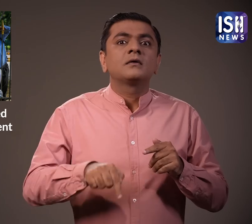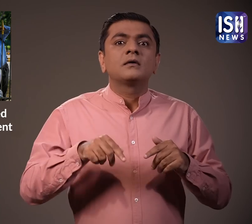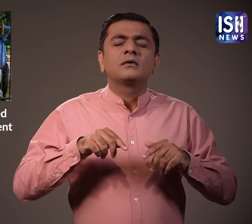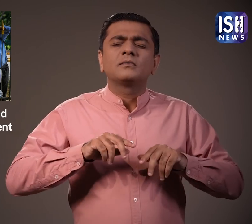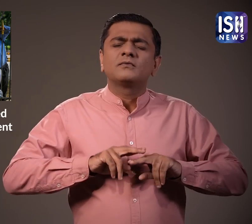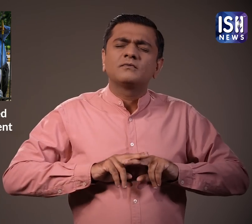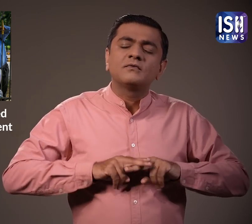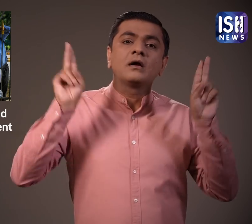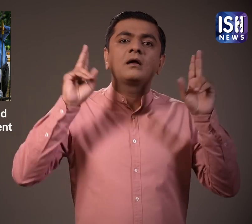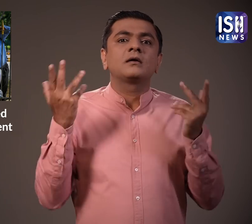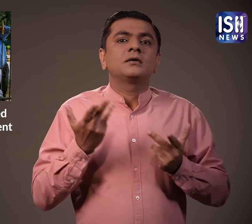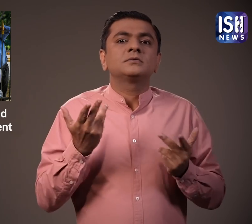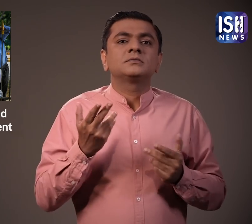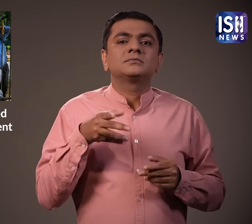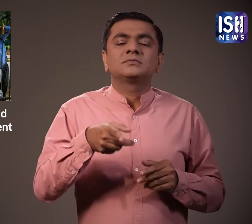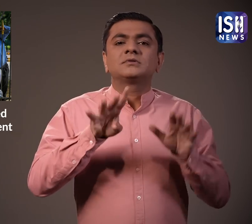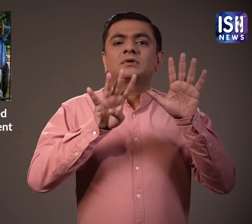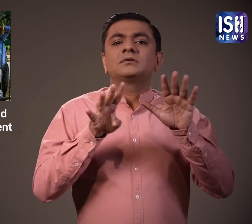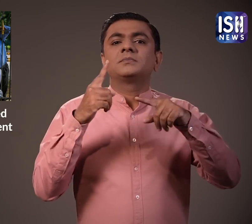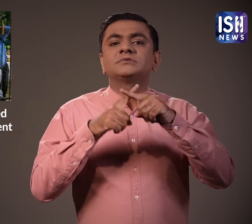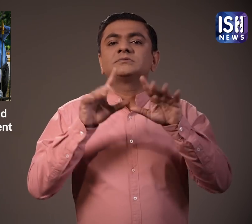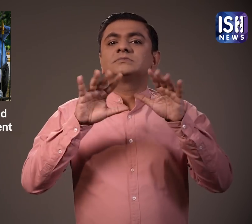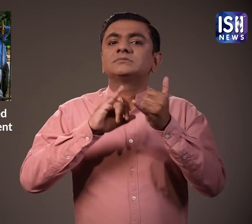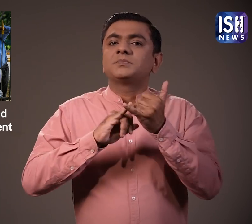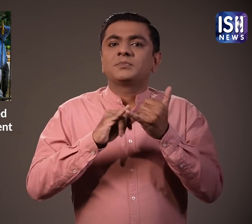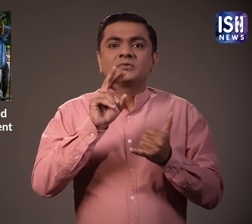अब शिखर सम्मेलन 9 से 10 सितंबर के बीच होगा